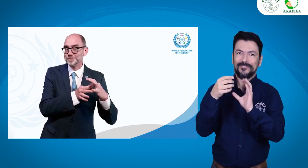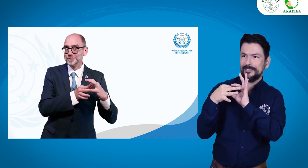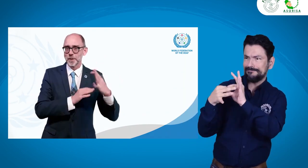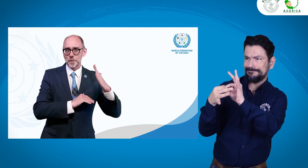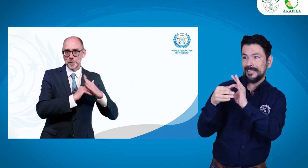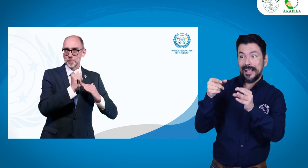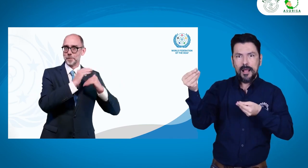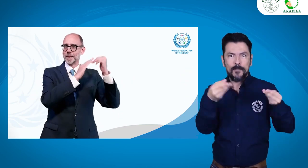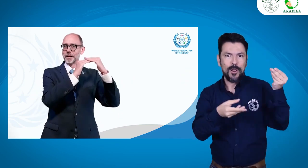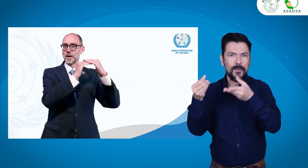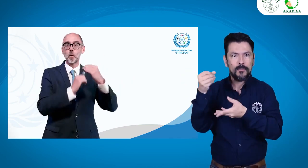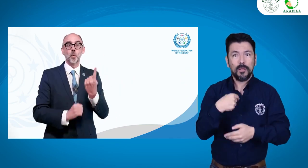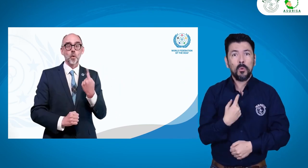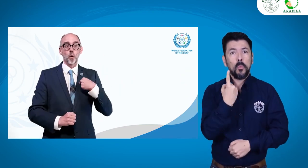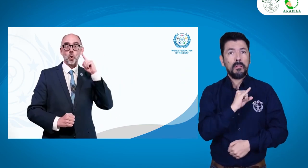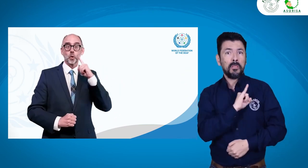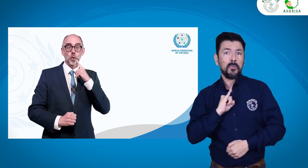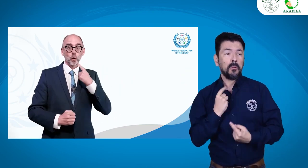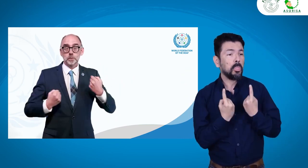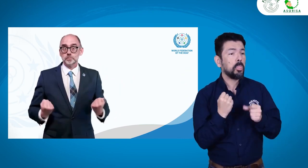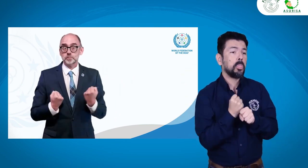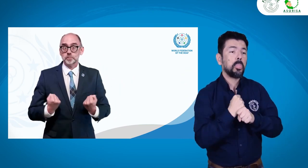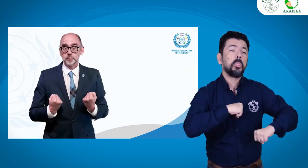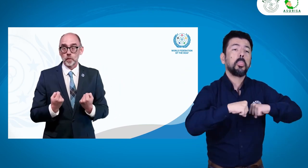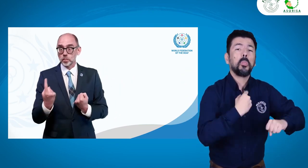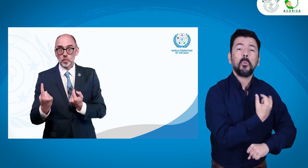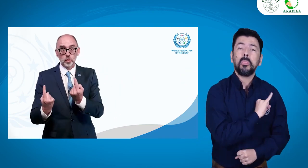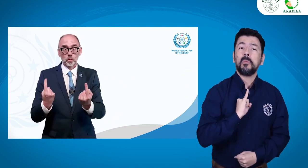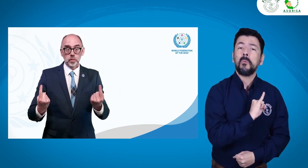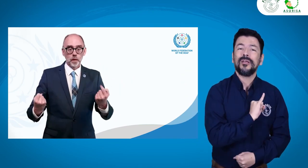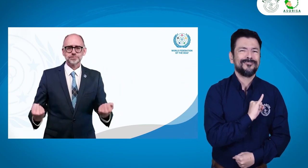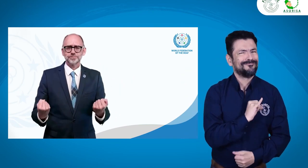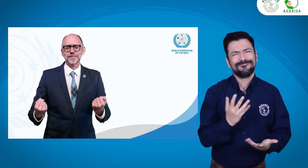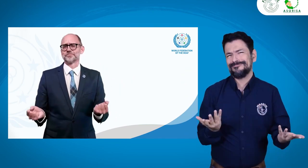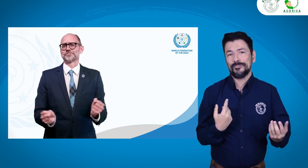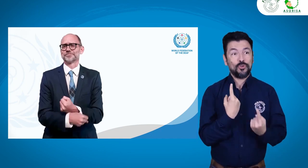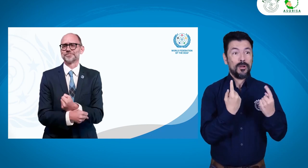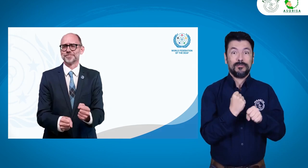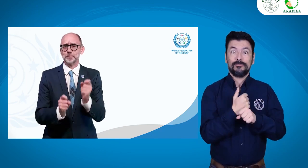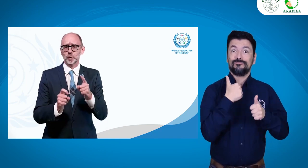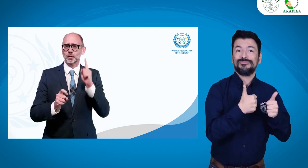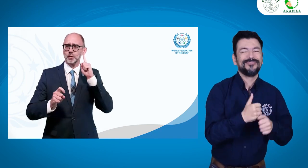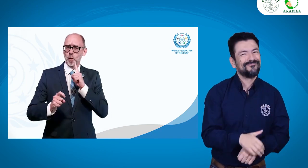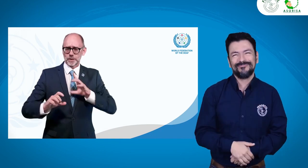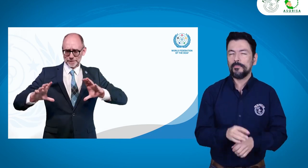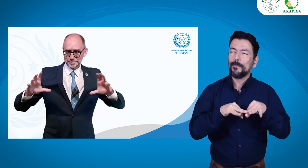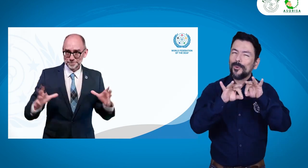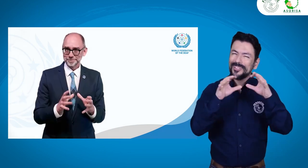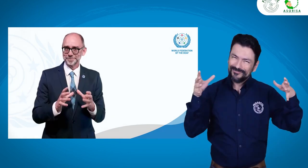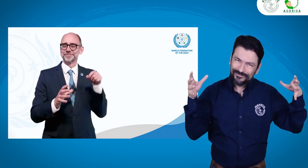labores de abogacía y buscando trabajar de manera mancomunada con las autoridades. Por lo tanto, nos